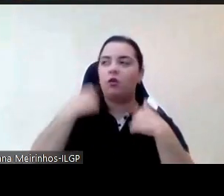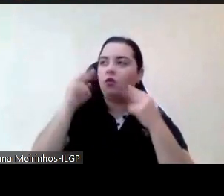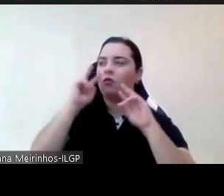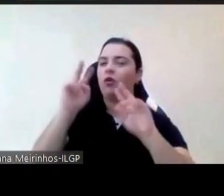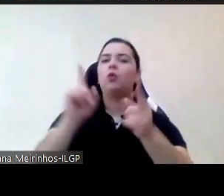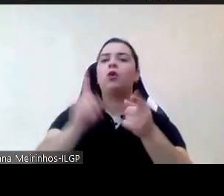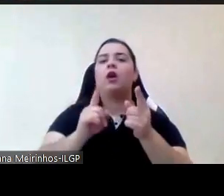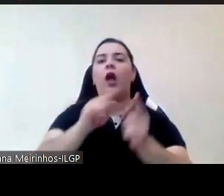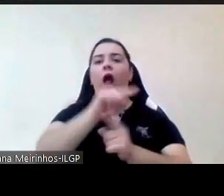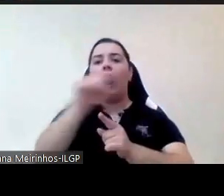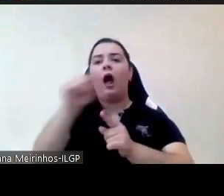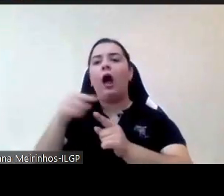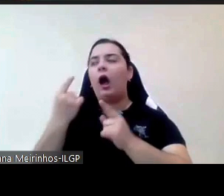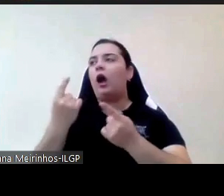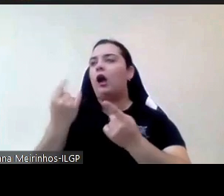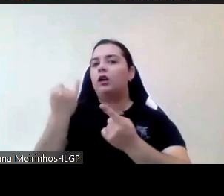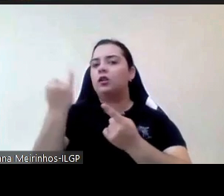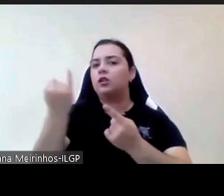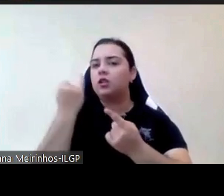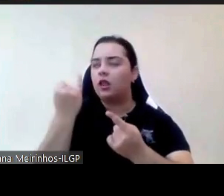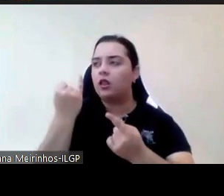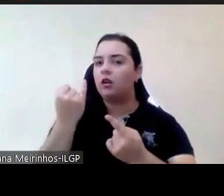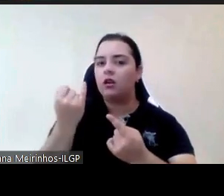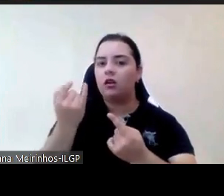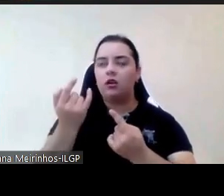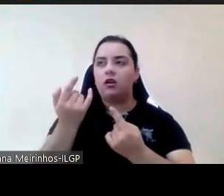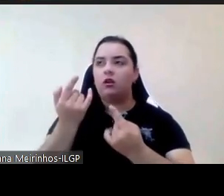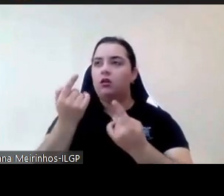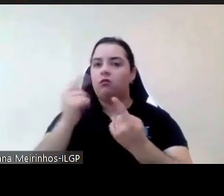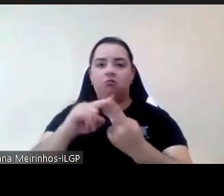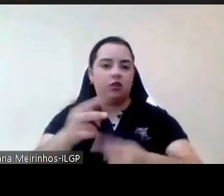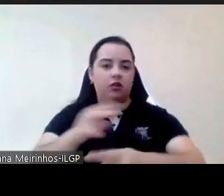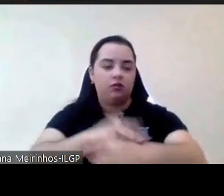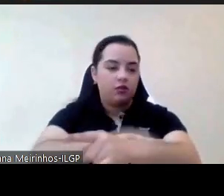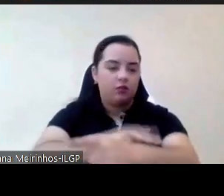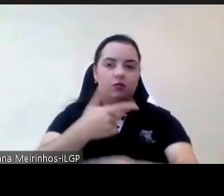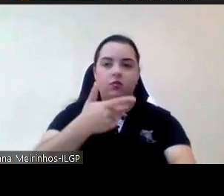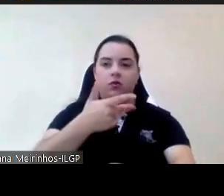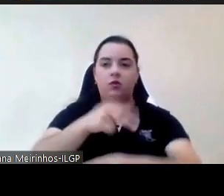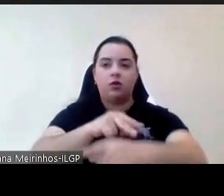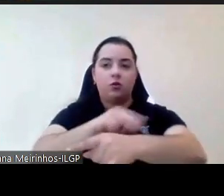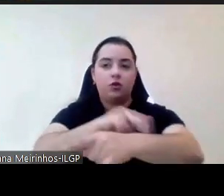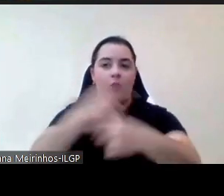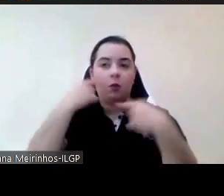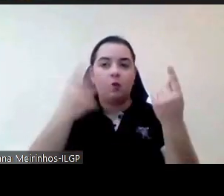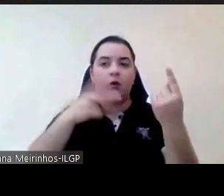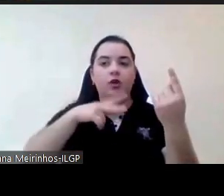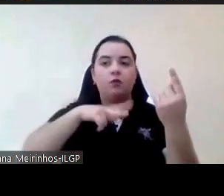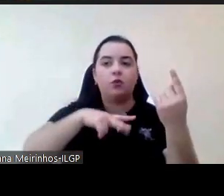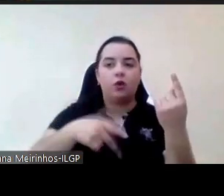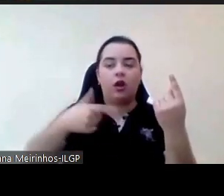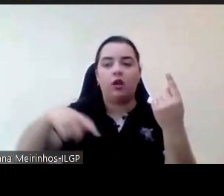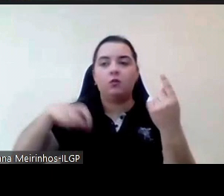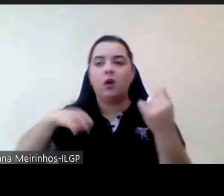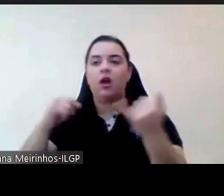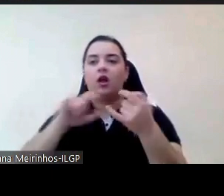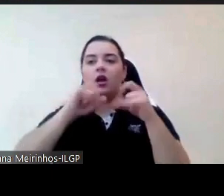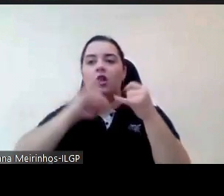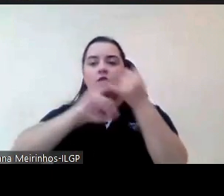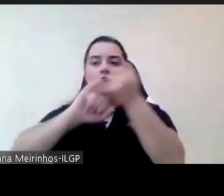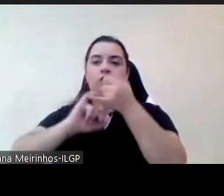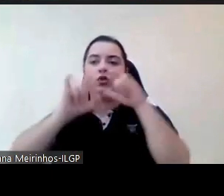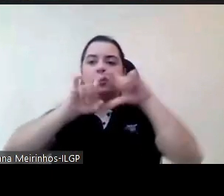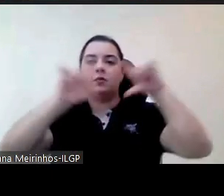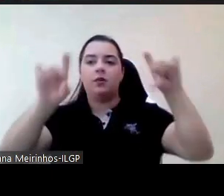estavam a fazer tanto a administração pública de Espanha de Portugal associações empresas estavam a fazer práticas